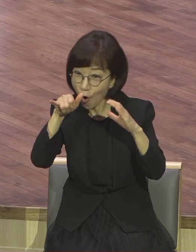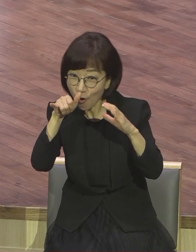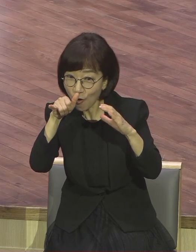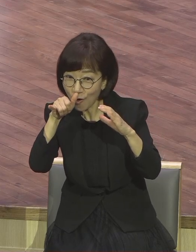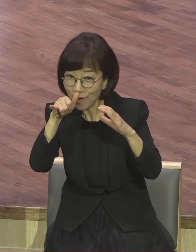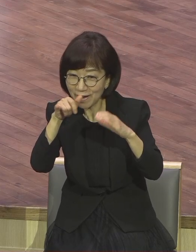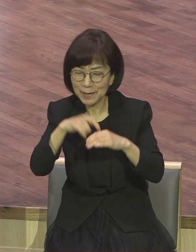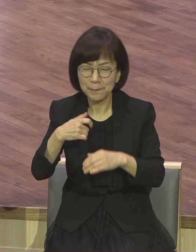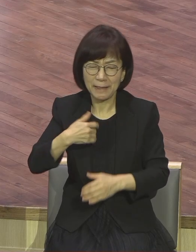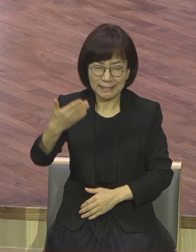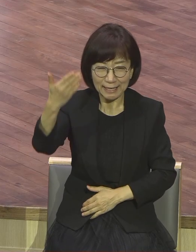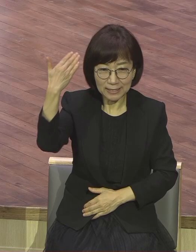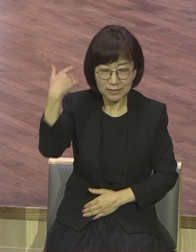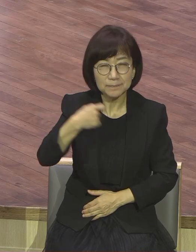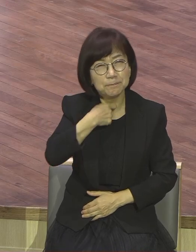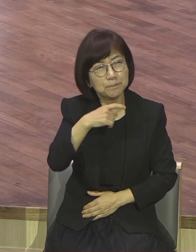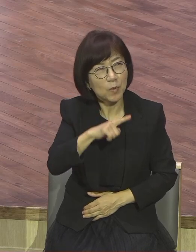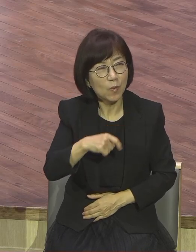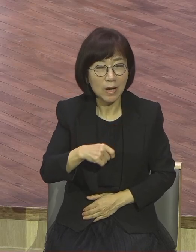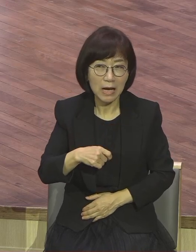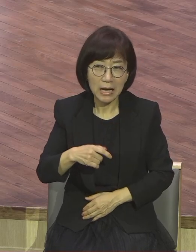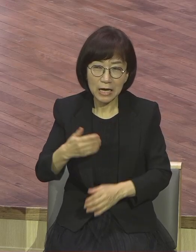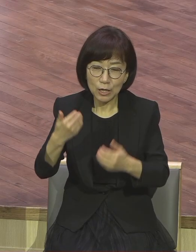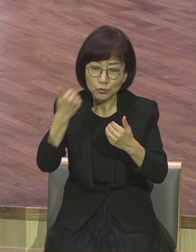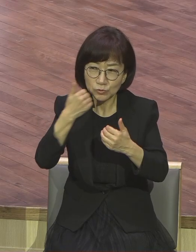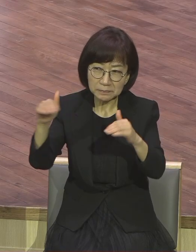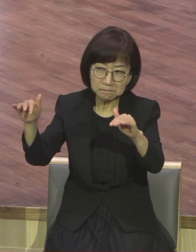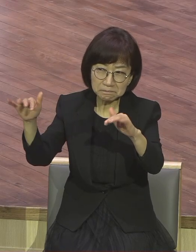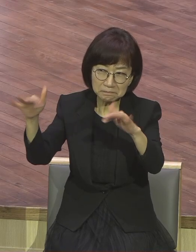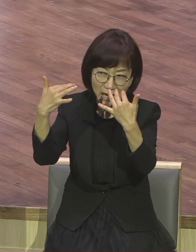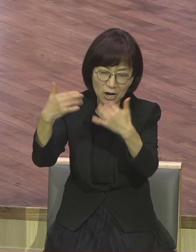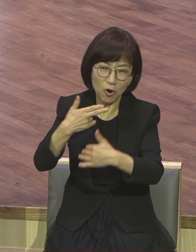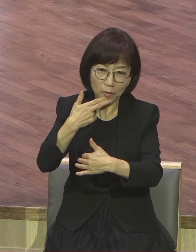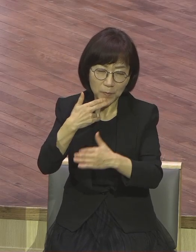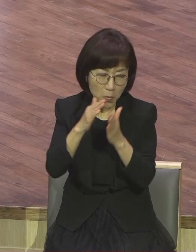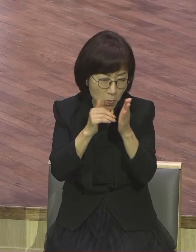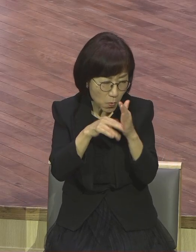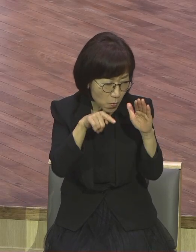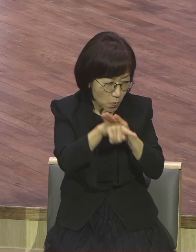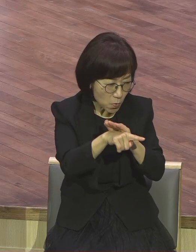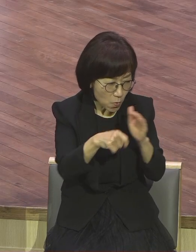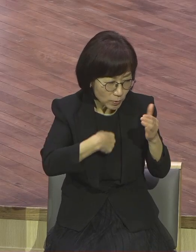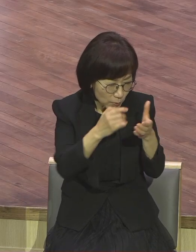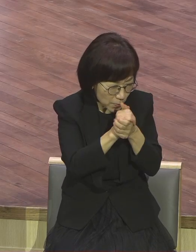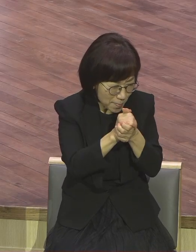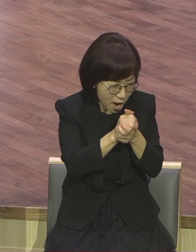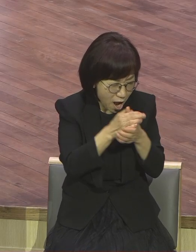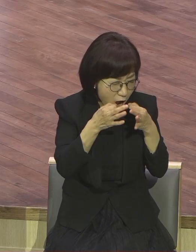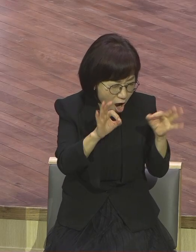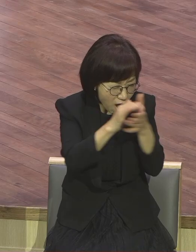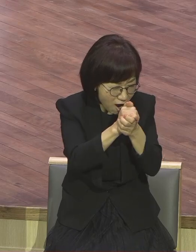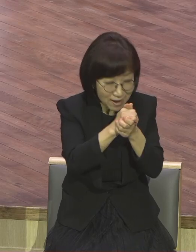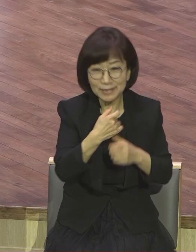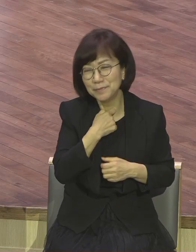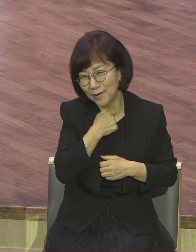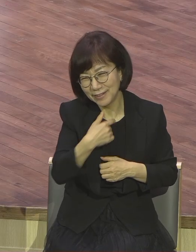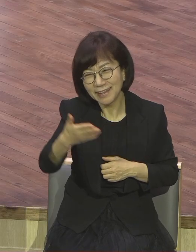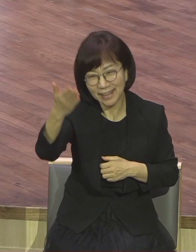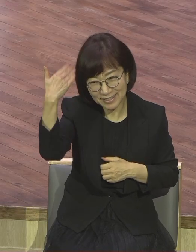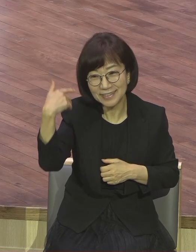좀 혼자 들어가서 아무도 모르게 기도하는 장소 있으면 좋겠다. 다 오픈되어 있으니까 혼자 기도할 데 없더라. 그게 늘 안타까웠어요. 그래서